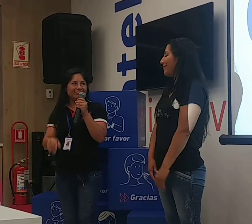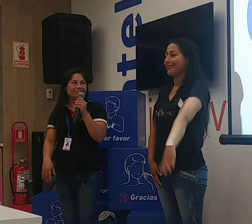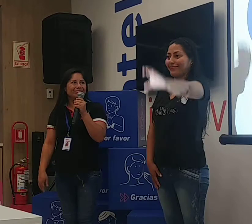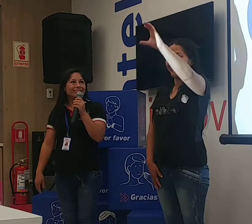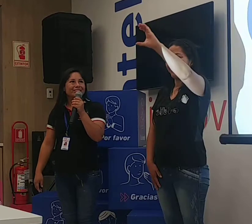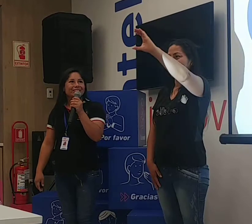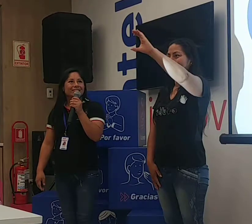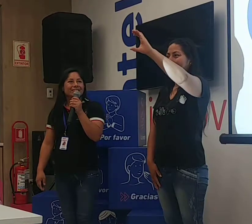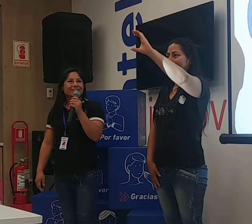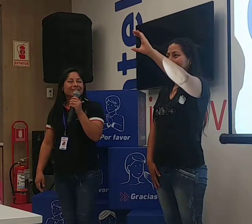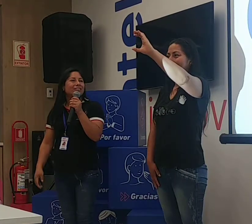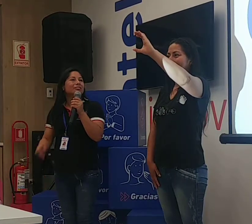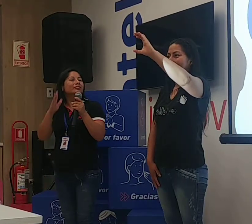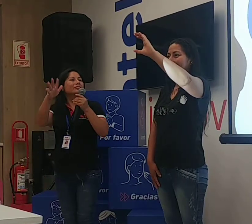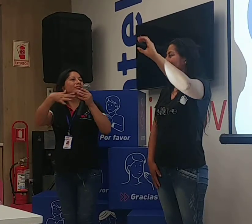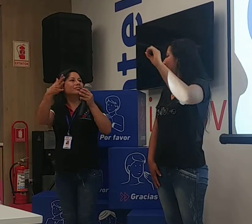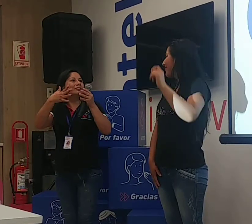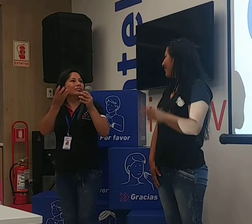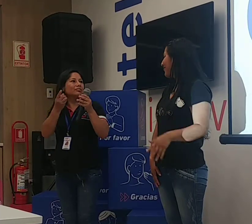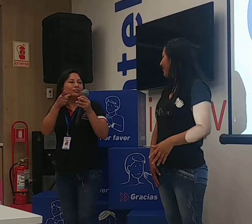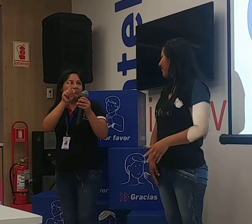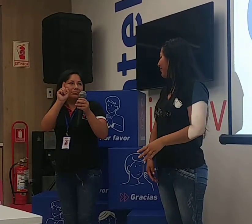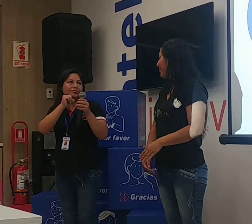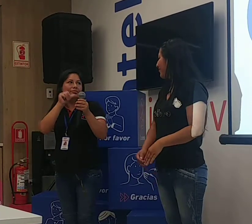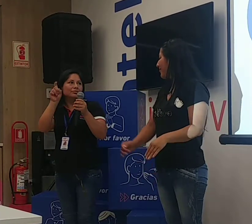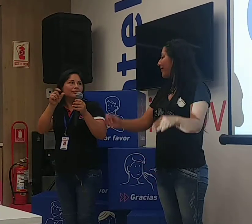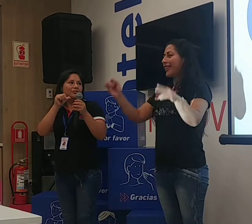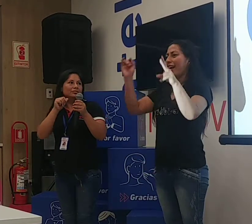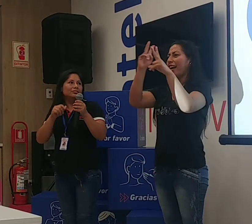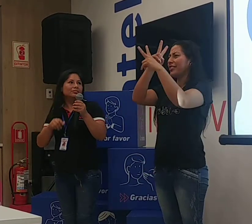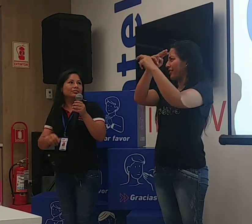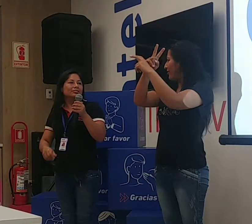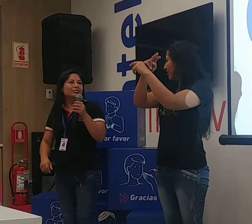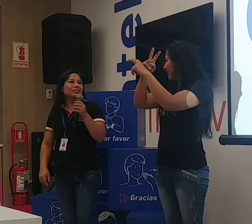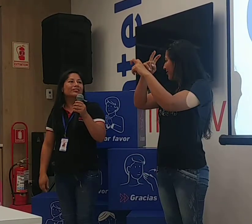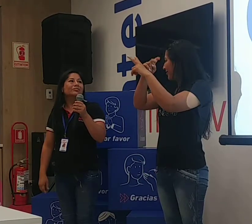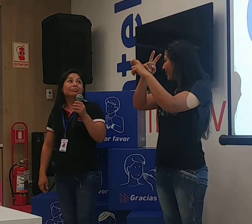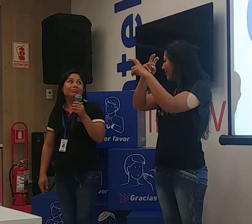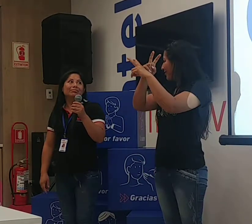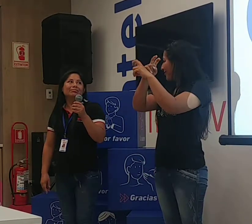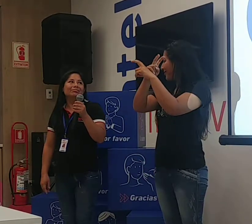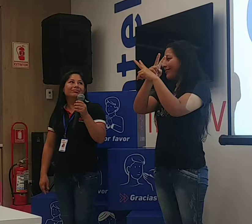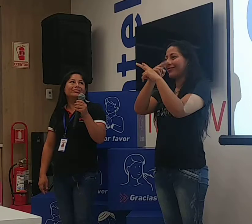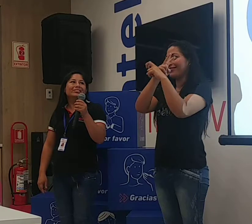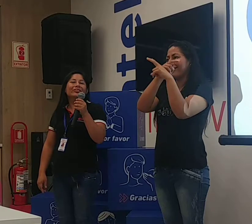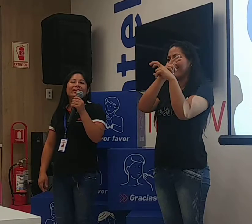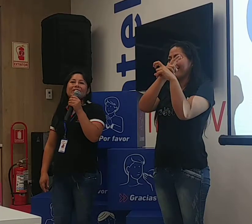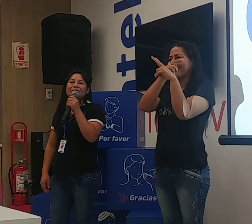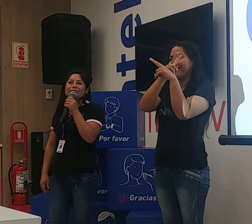bien Muy bien Con eco